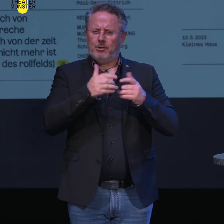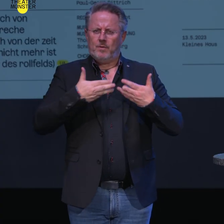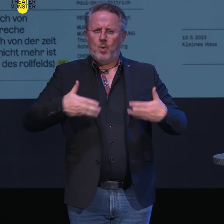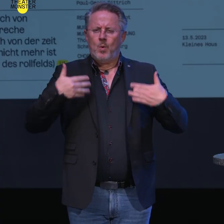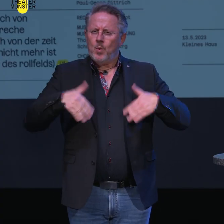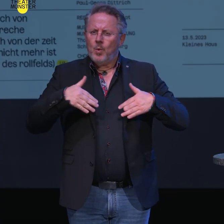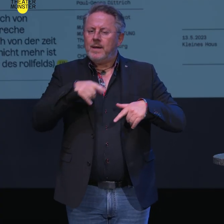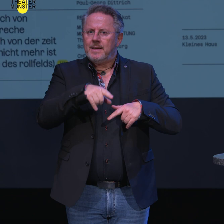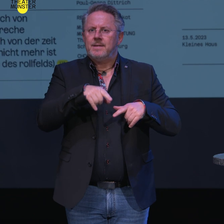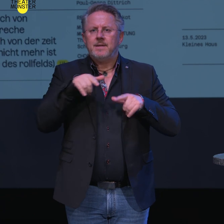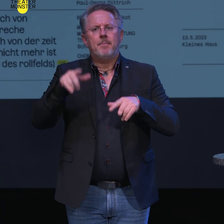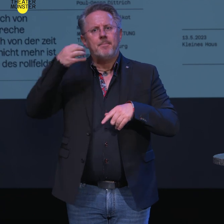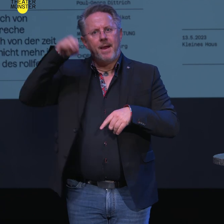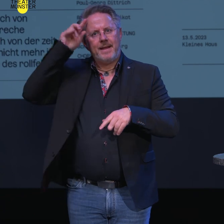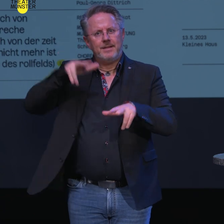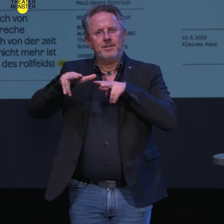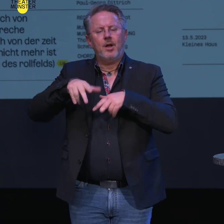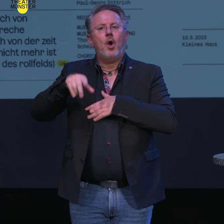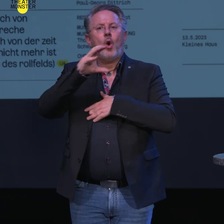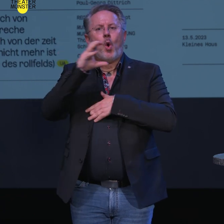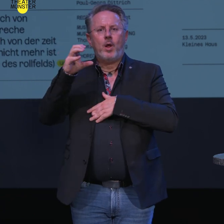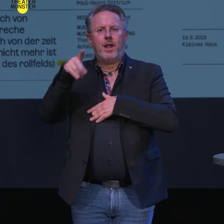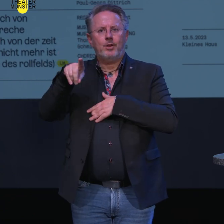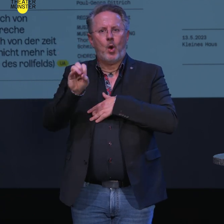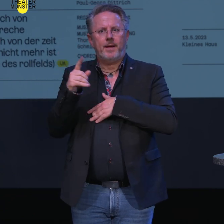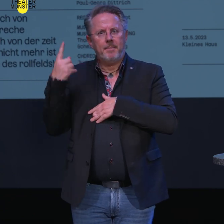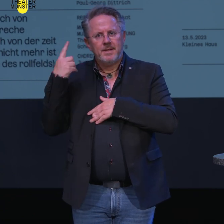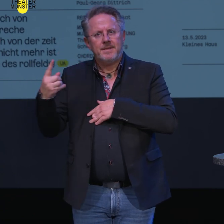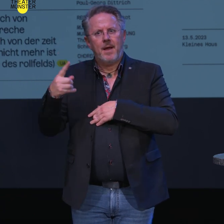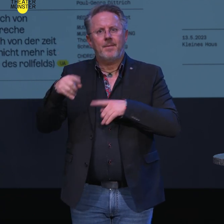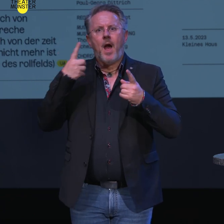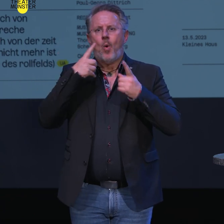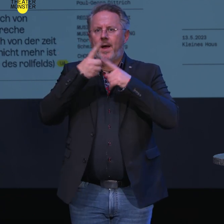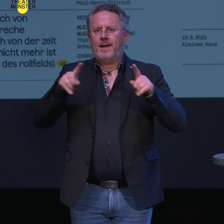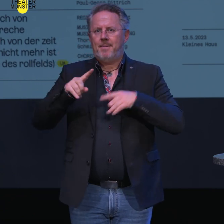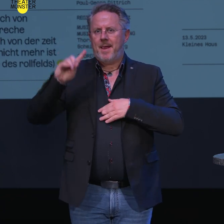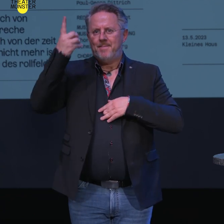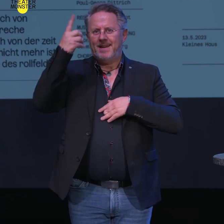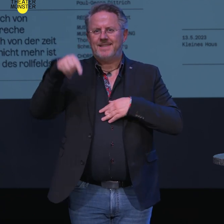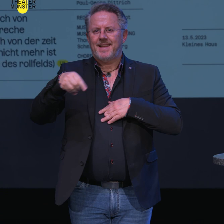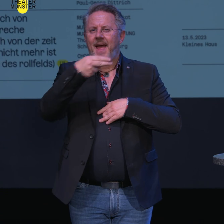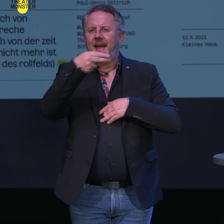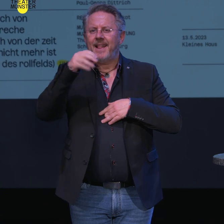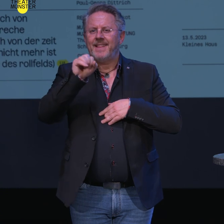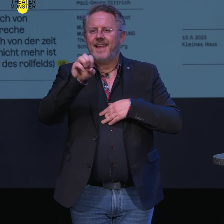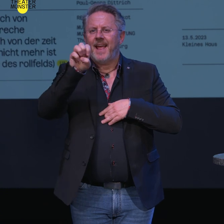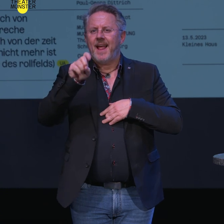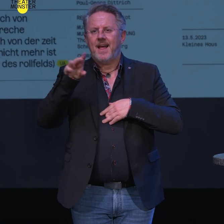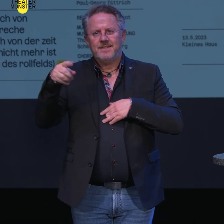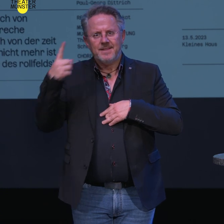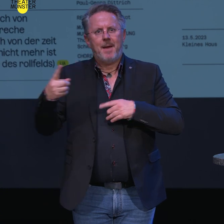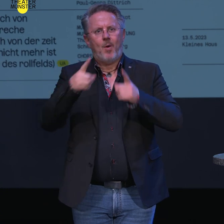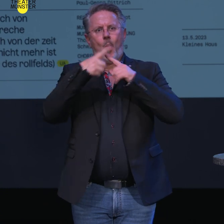in einer Inszenierung der Berliner Regisseurin Cordula Dolper, mit der der künftige erste Kapellmeister des Theater Münster, Henning Ehlers, sein Münsteraner